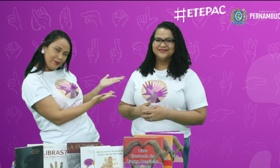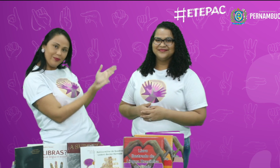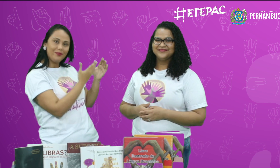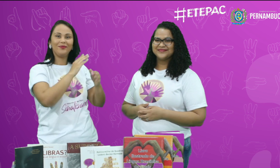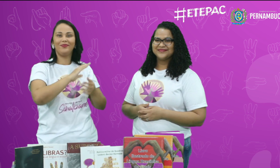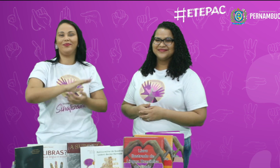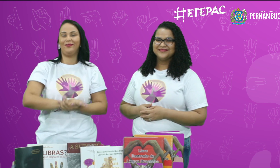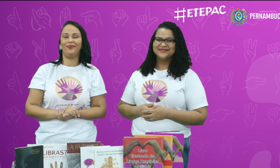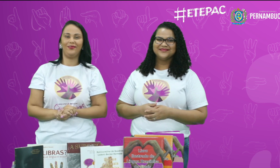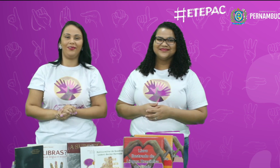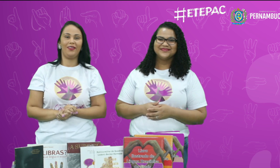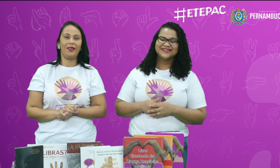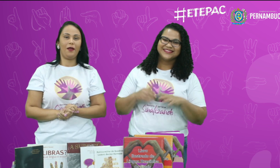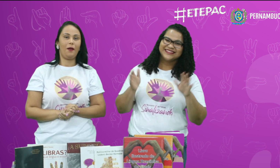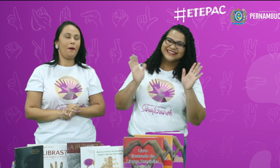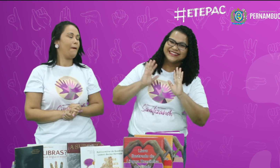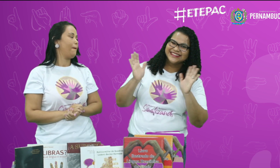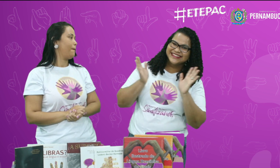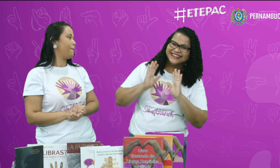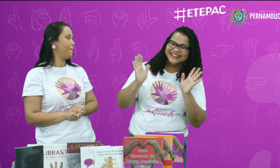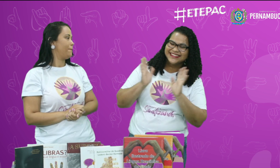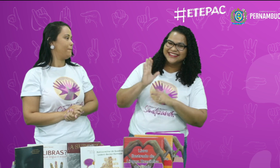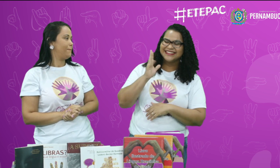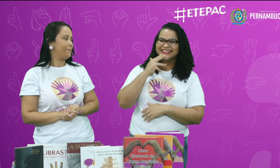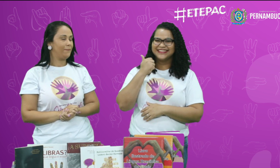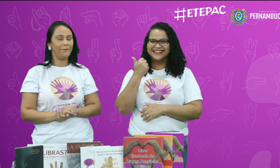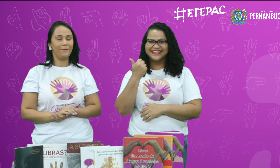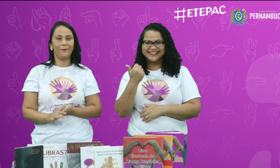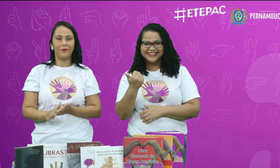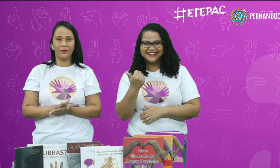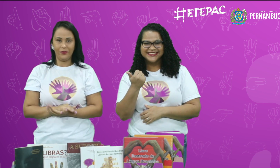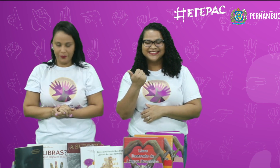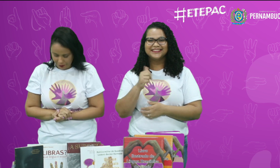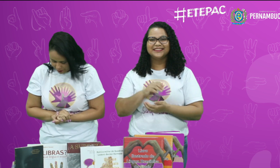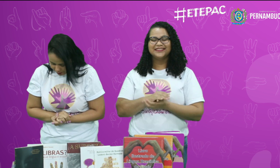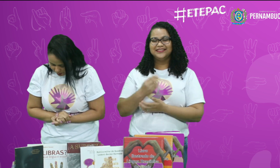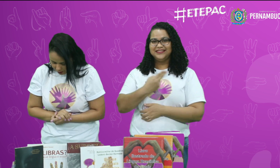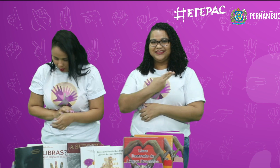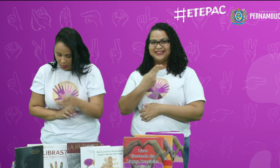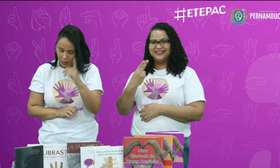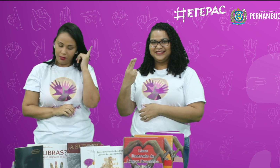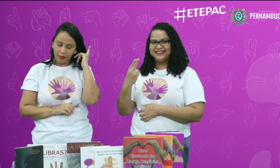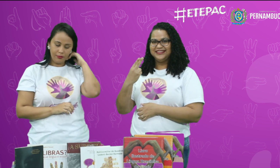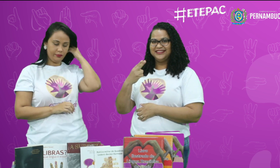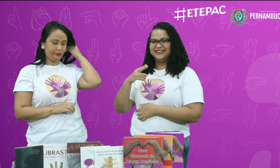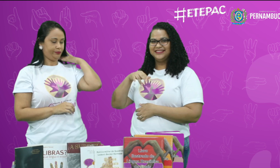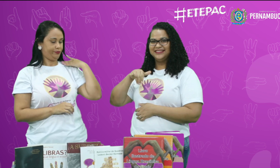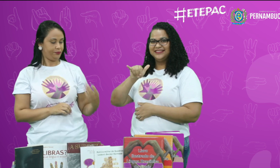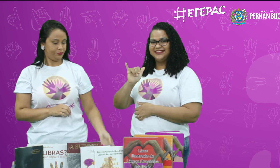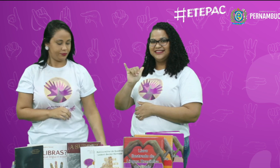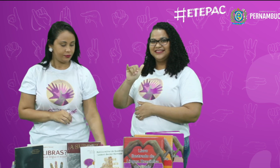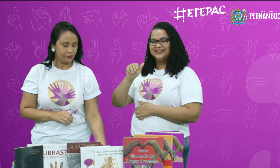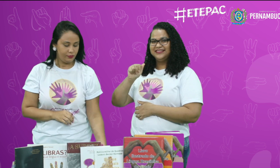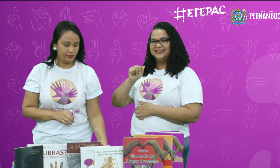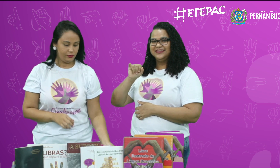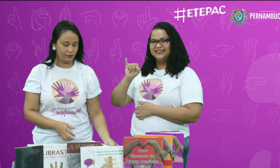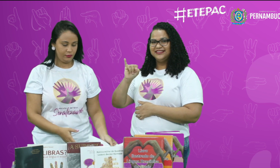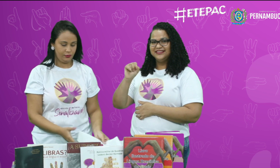ver. Essa é a professora. Tudo bem com vocês? Meu nome é Yaiza.